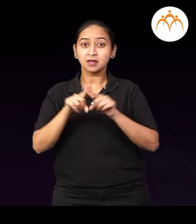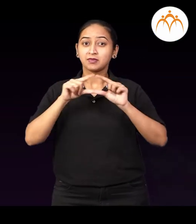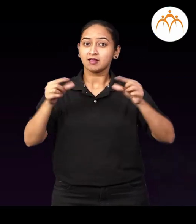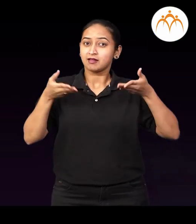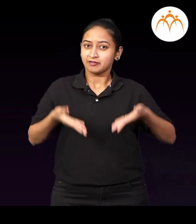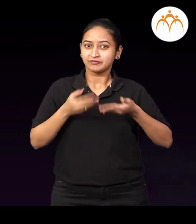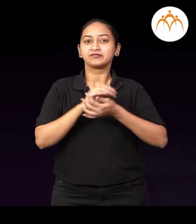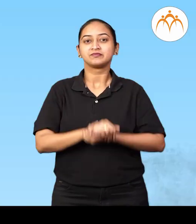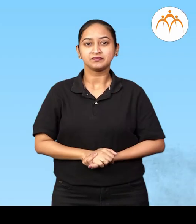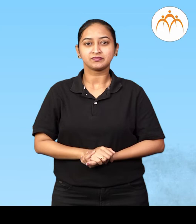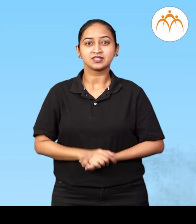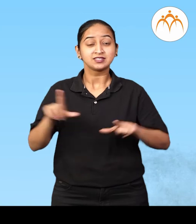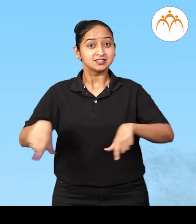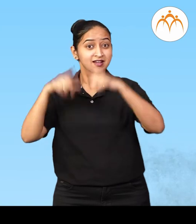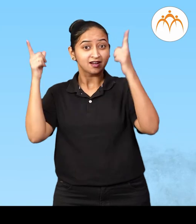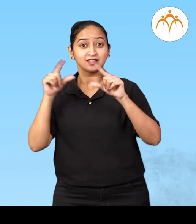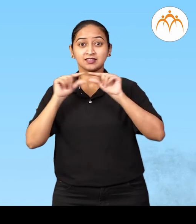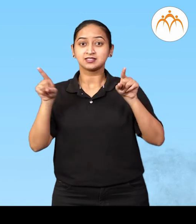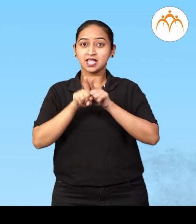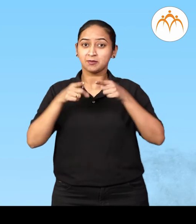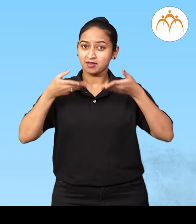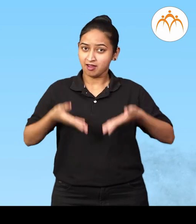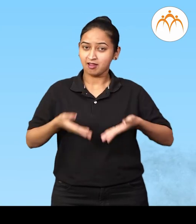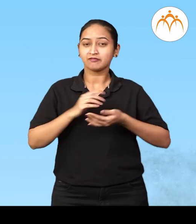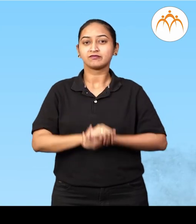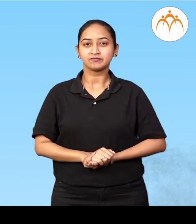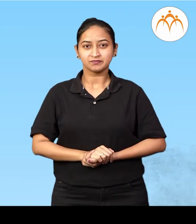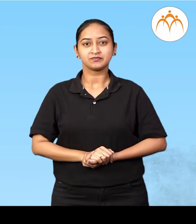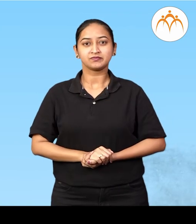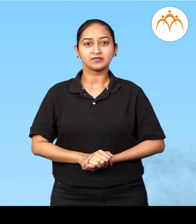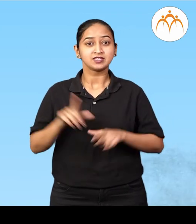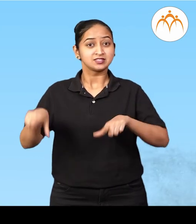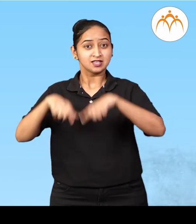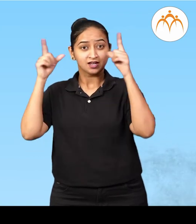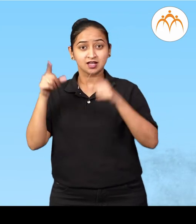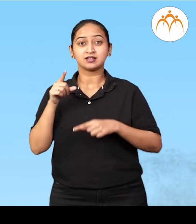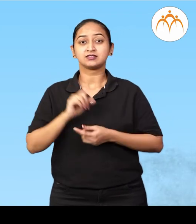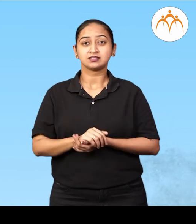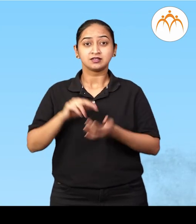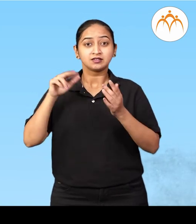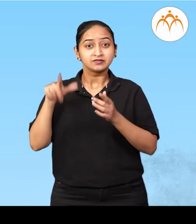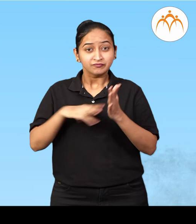शशी, जाड, व्रुक्ष, वेल, लता,